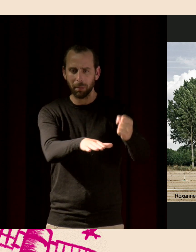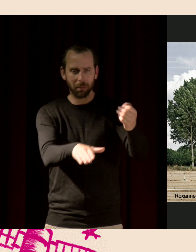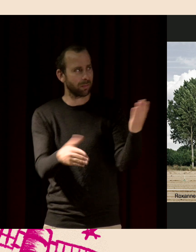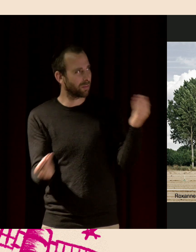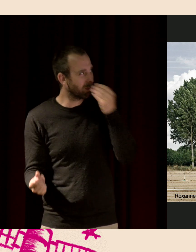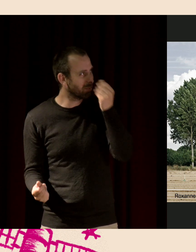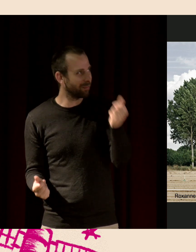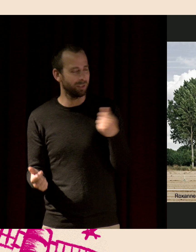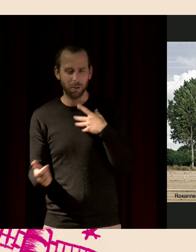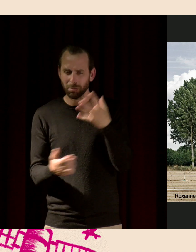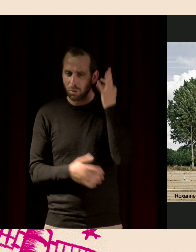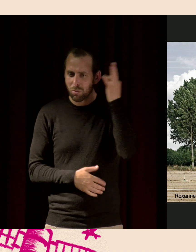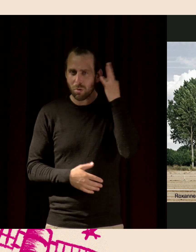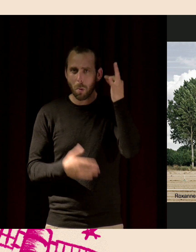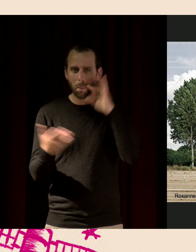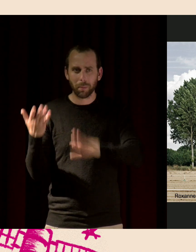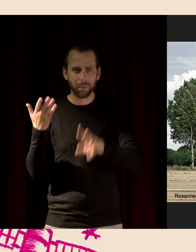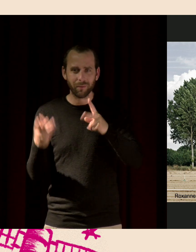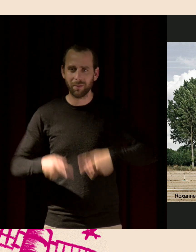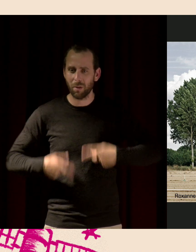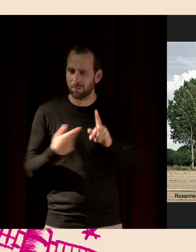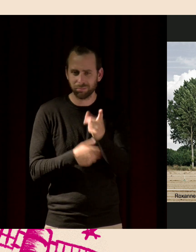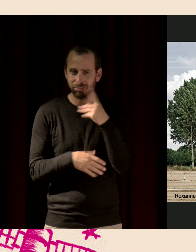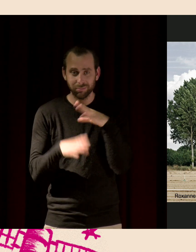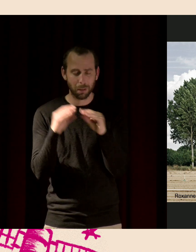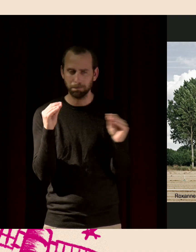silence. Donc, c'est une forme de menace, en fait, sur les paysages sonores.